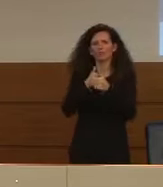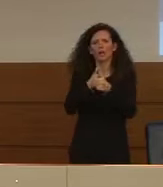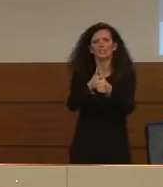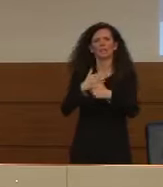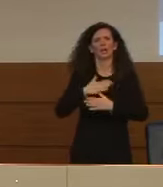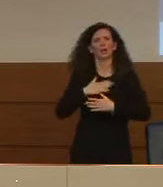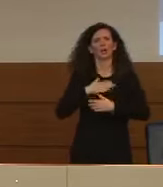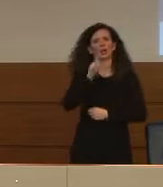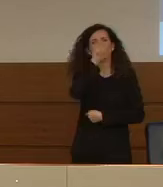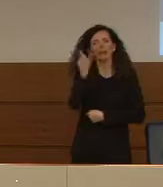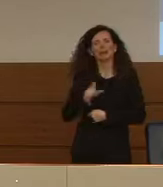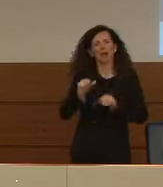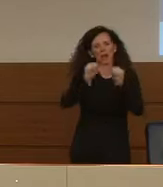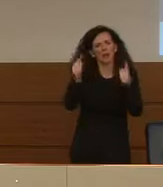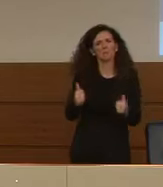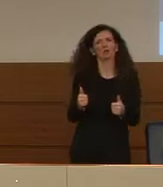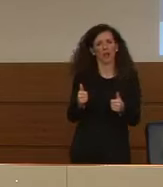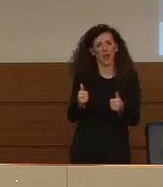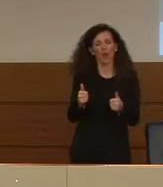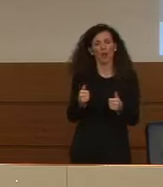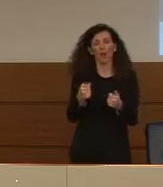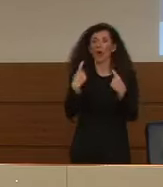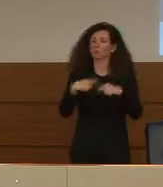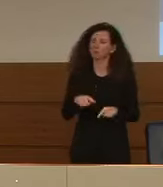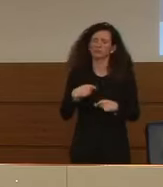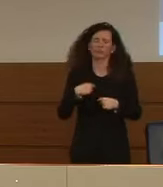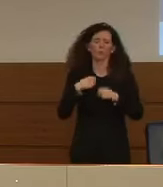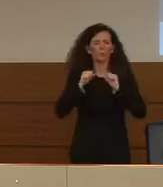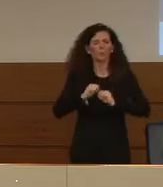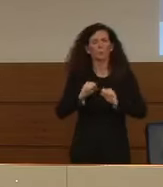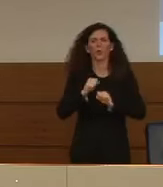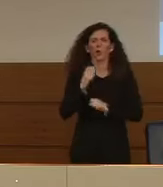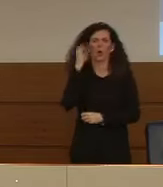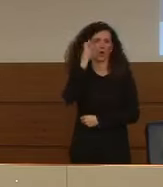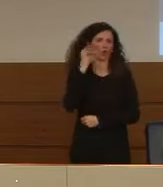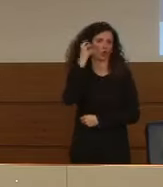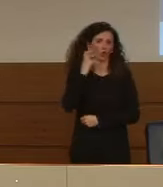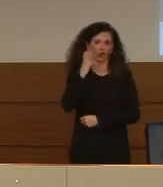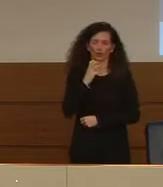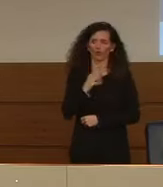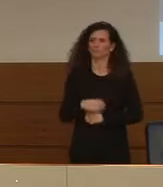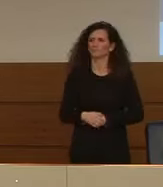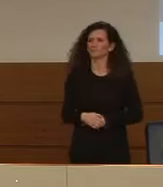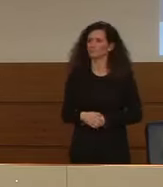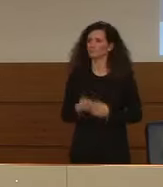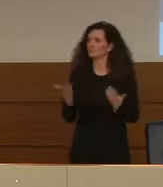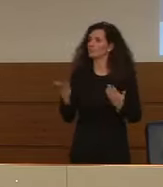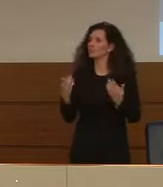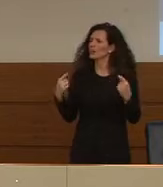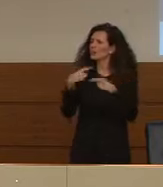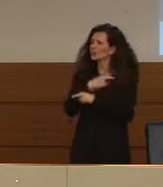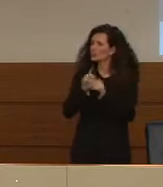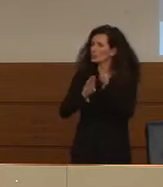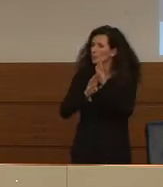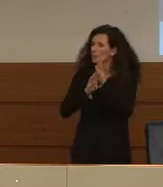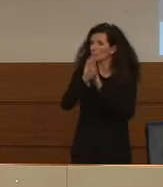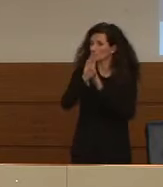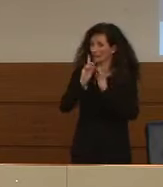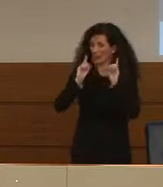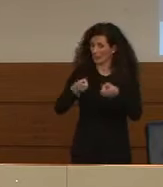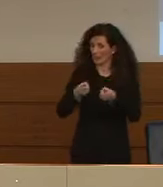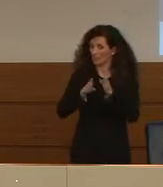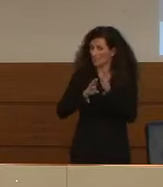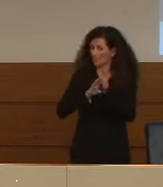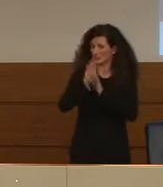internazionalmente il modello italiano e anche di questo penso che possiamo essere molto orgogliosi. Aspetto al picco, è vicino? Ma